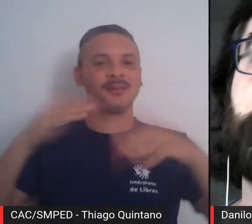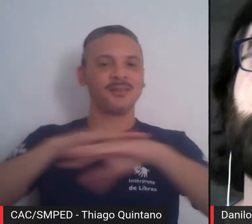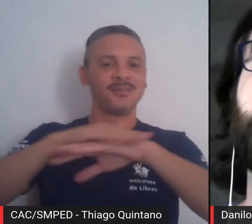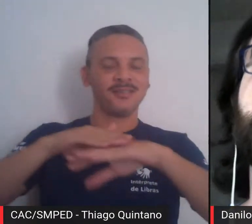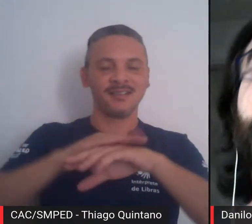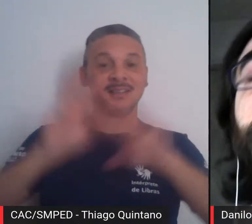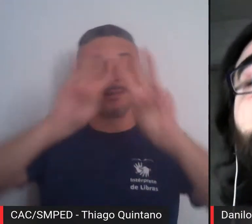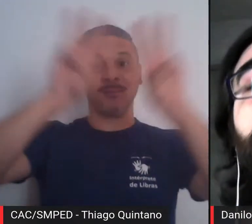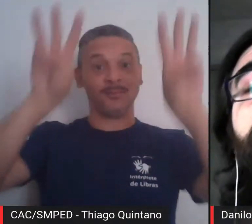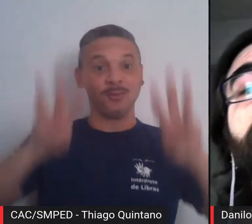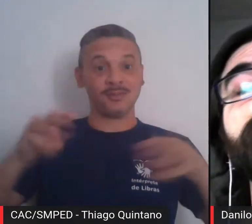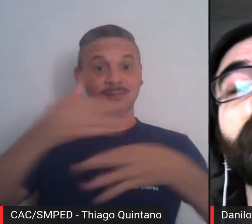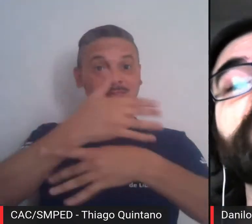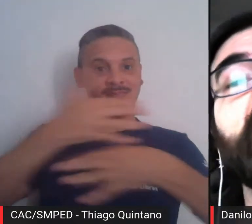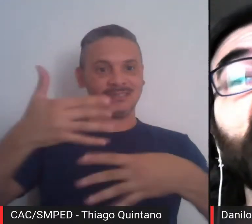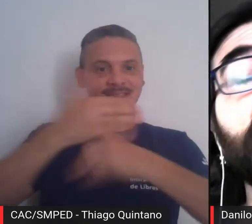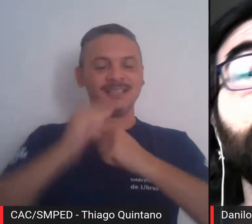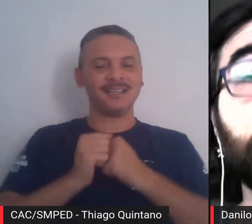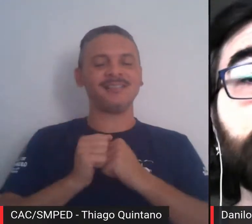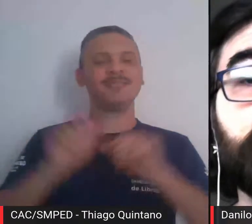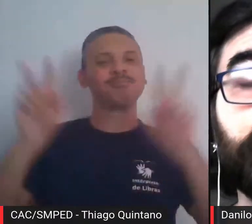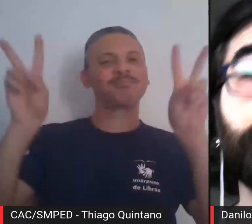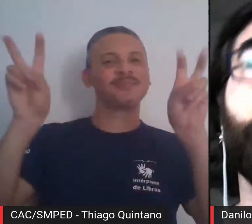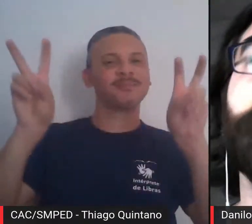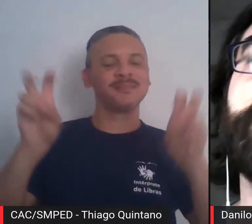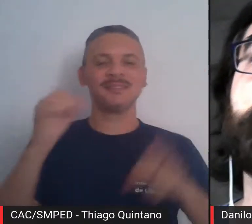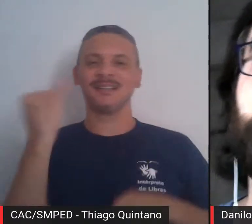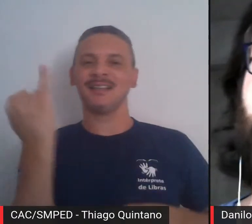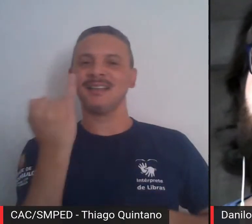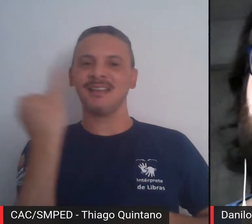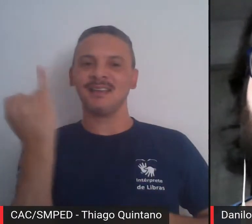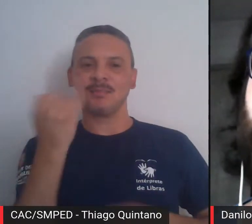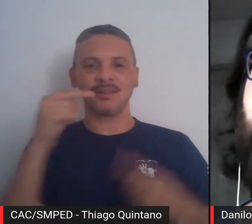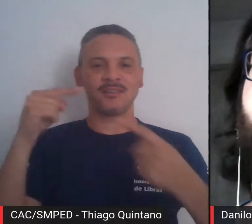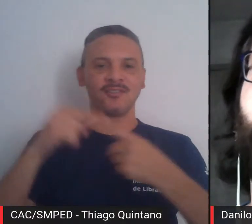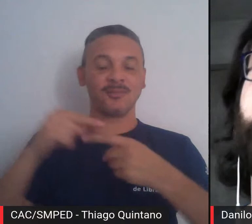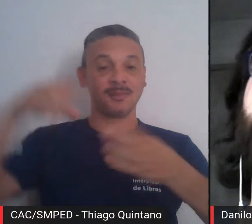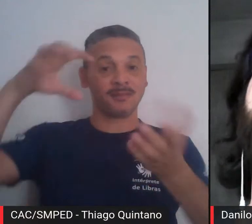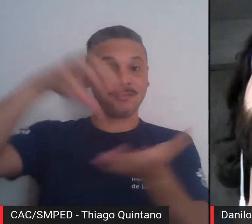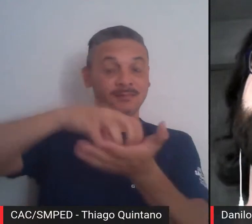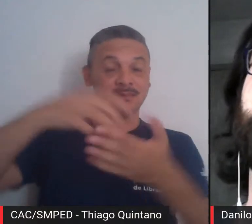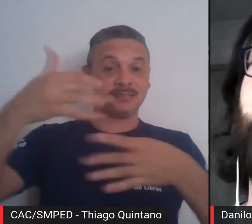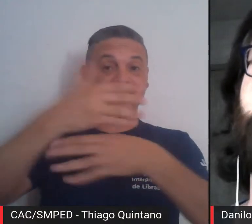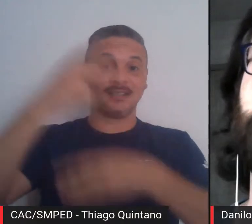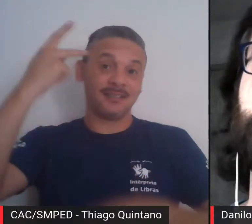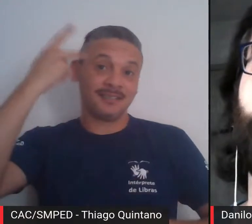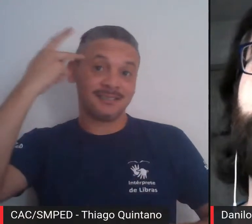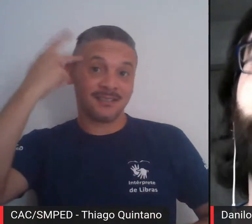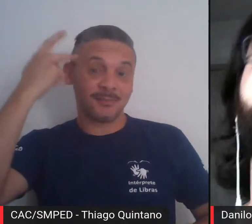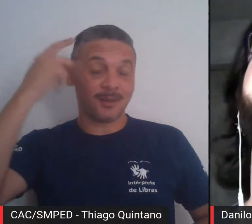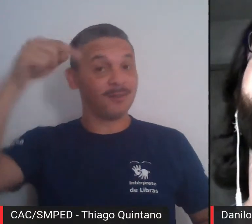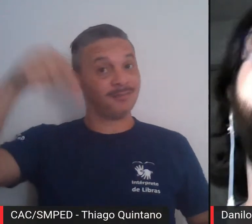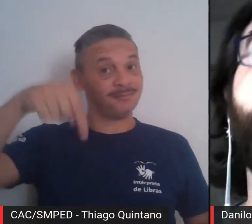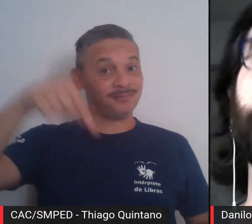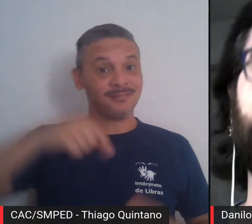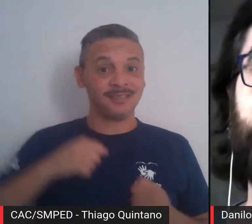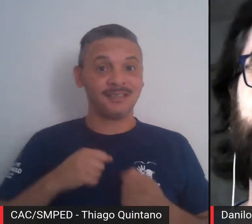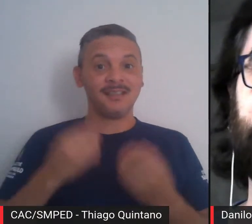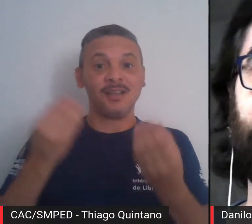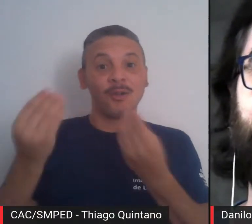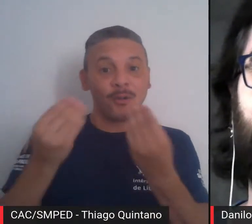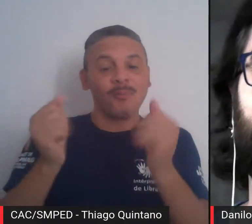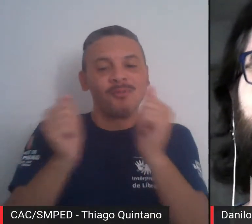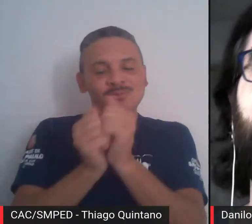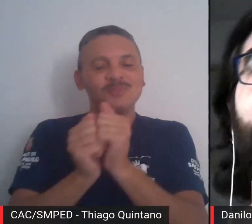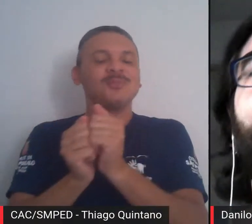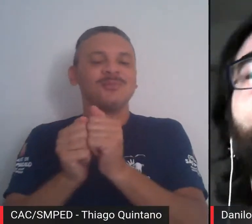Cidade, trazendo discussões relevantes sobre a cidade de São Paulo para a cidade de São Paulo, com a cidade